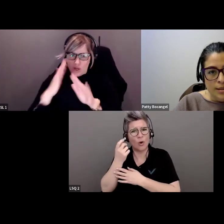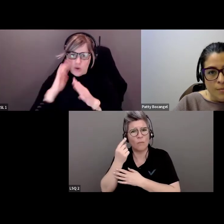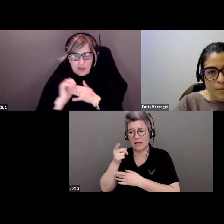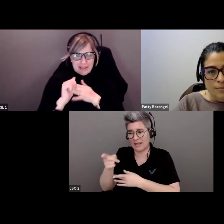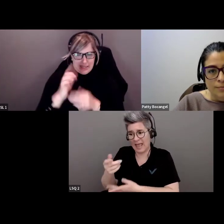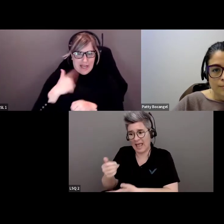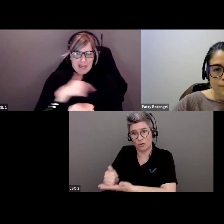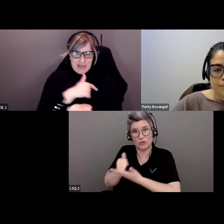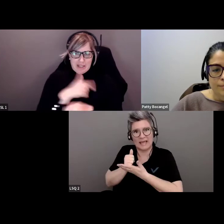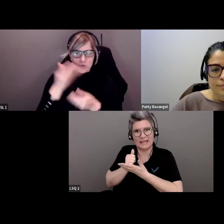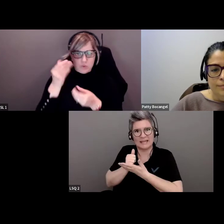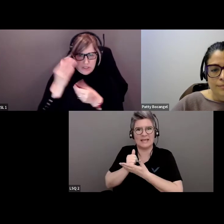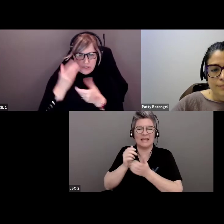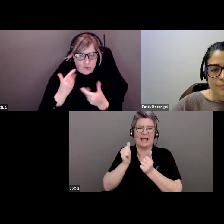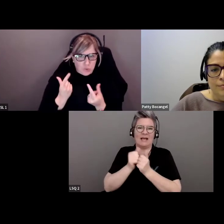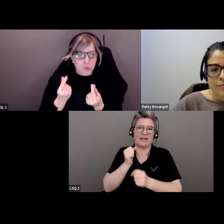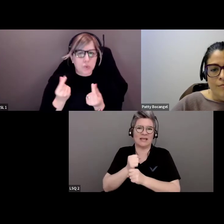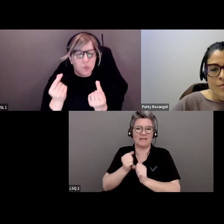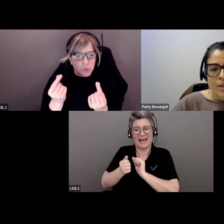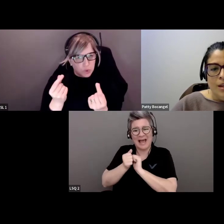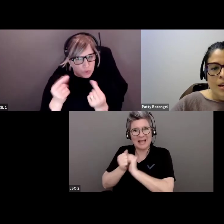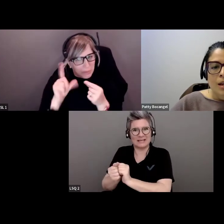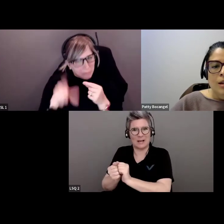guiderons dans notre travail avec elles.